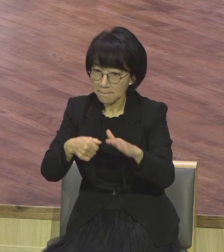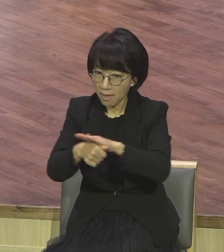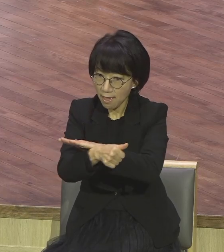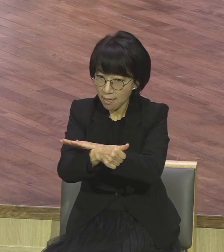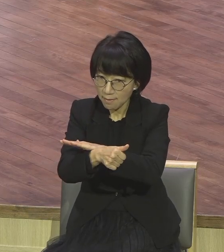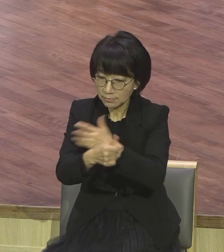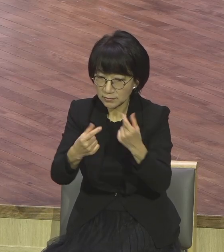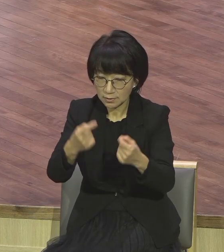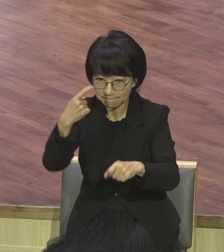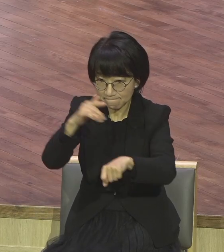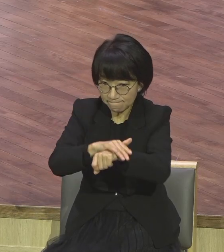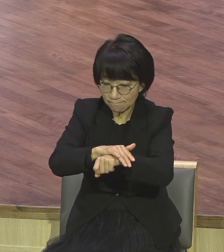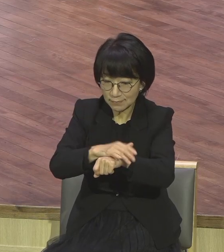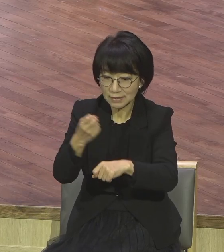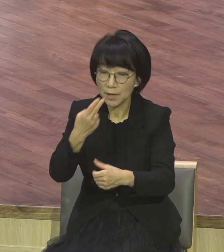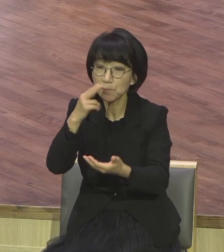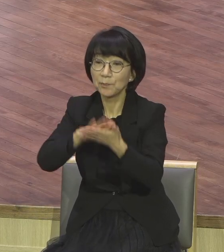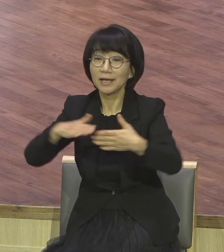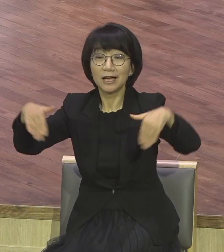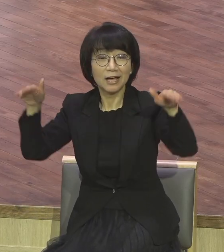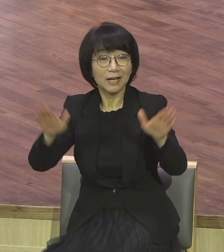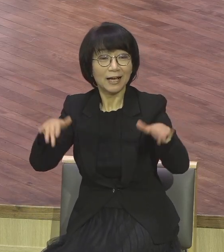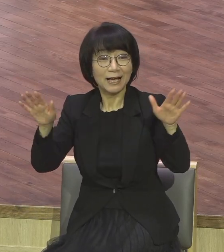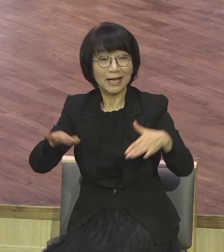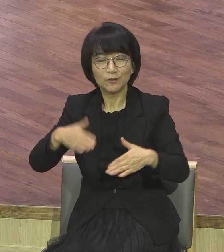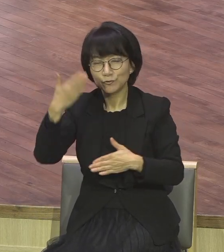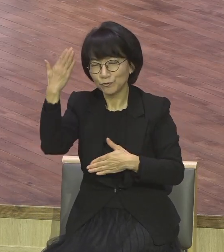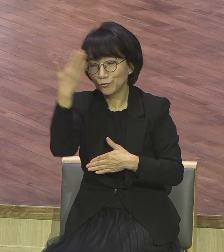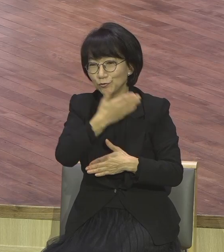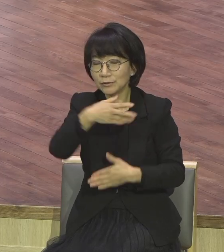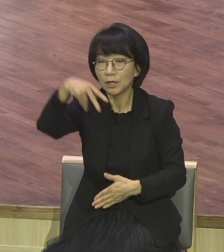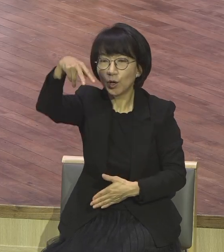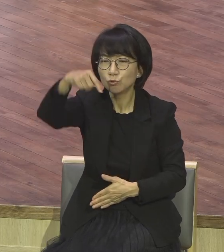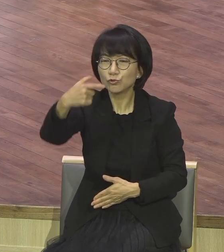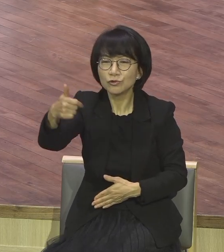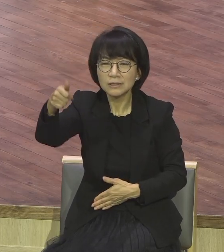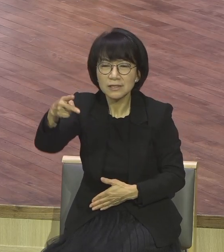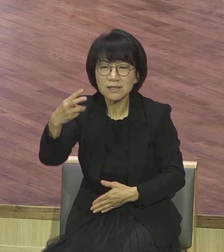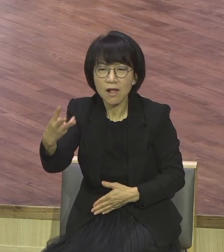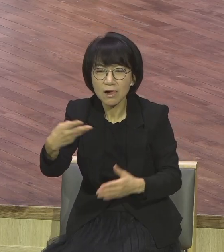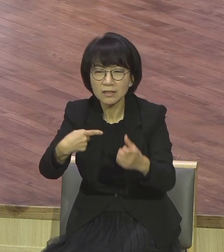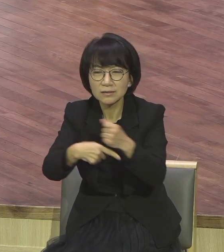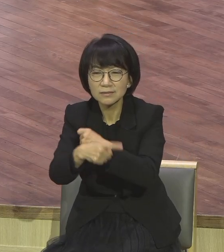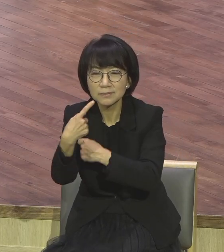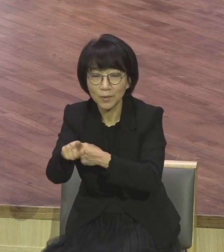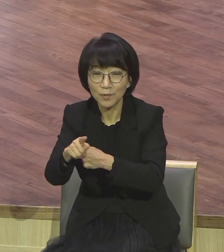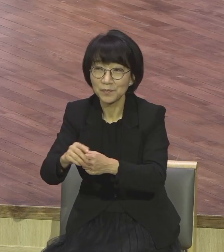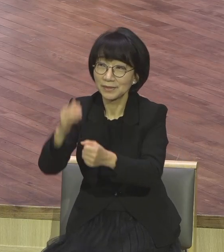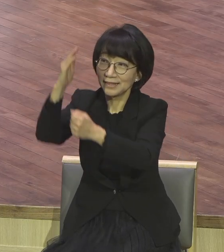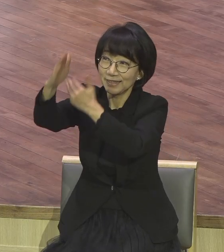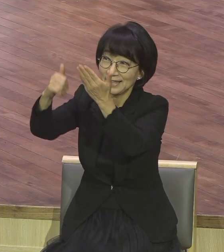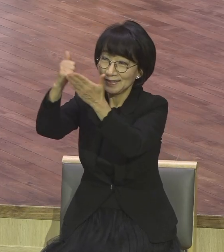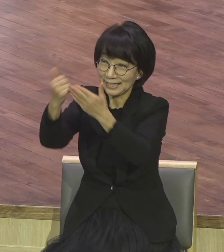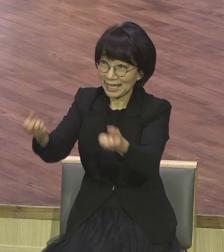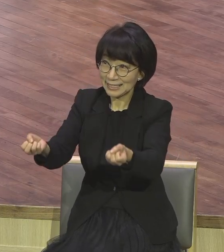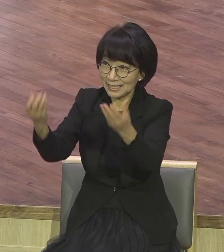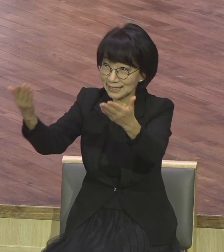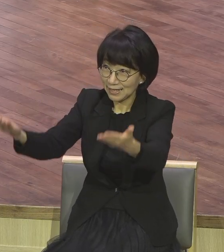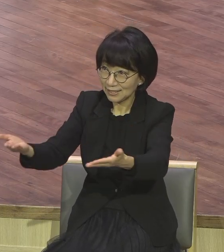순결이란 말은 하나님께 드러지는 재물을 묘사할 때 사용하는 단어예요. 순결이란 말은